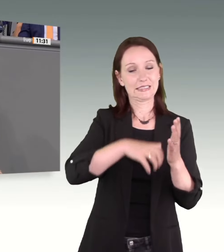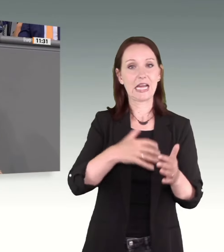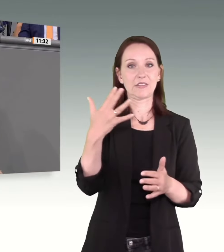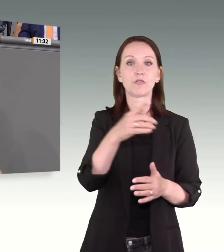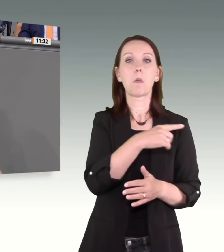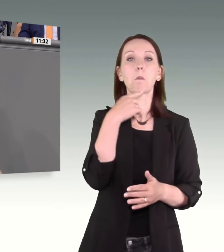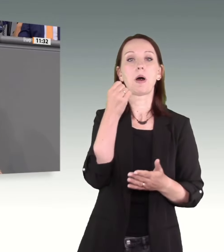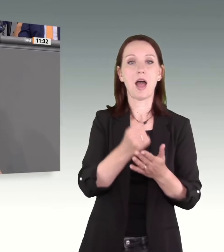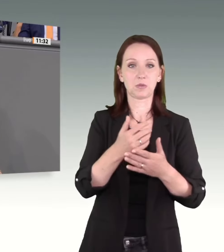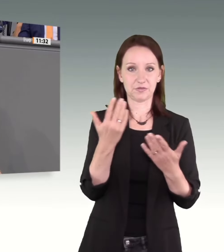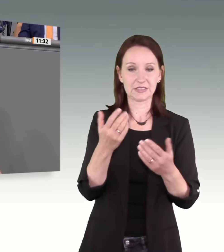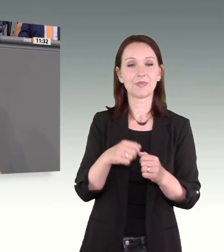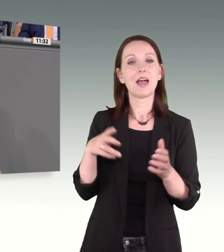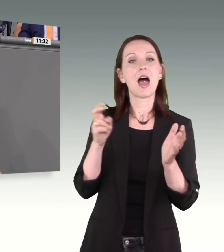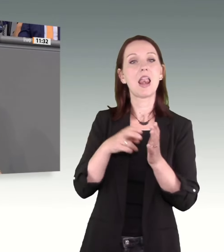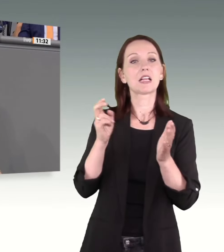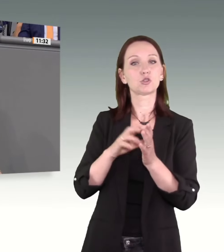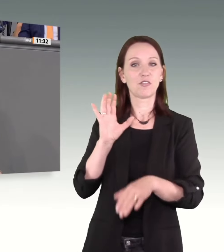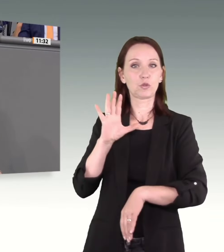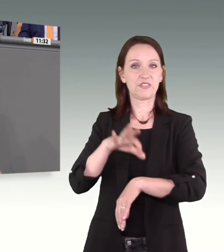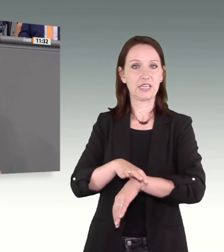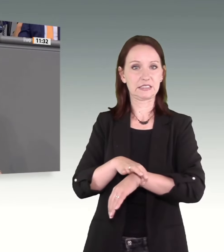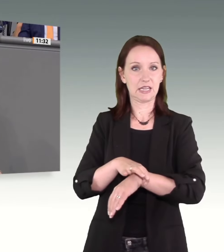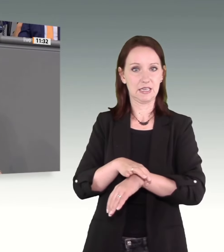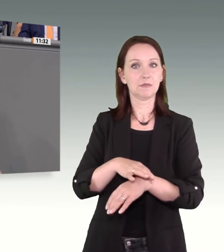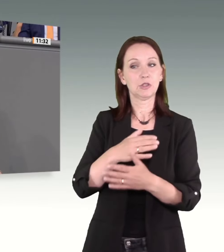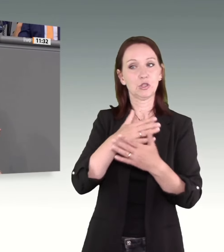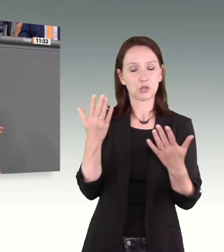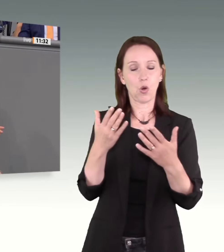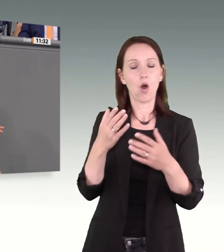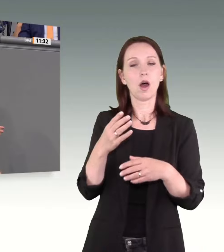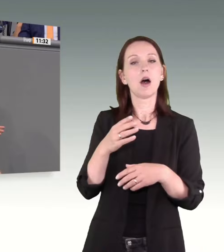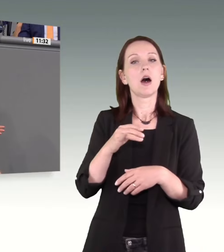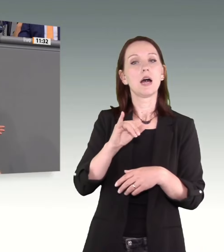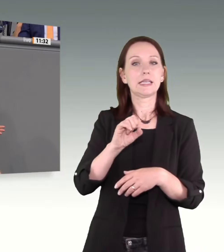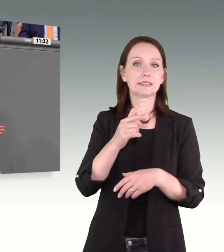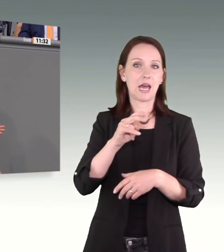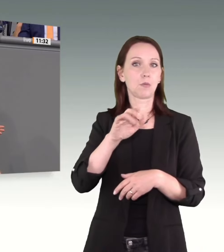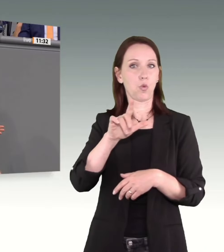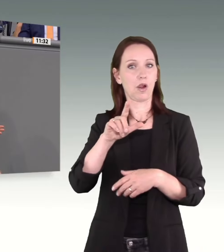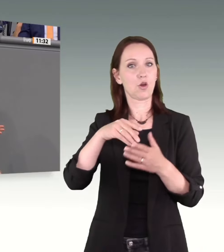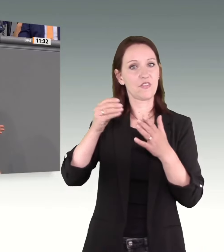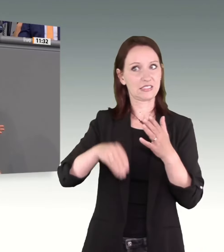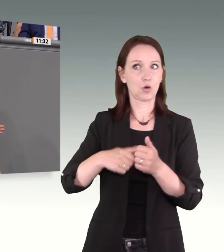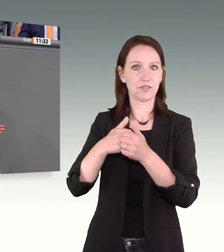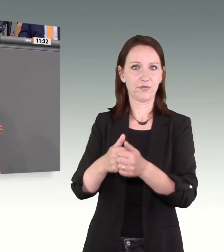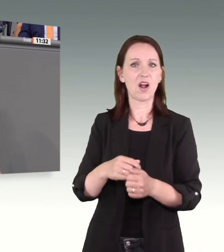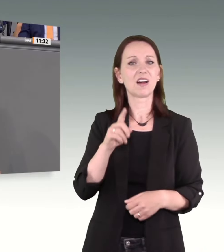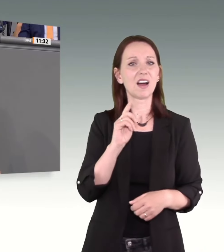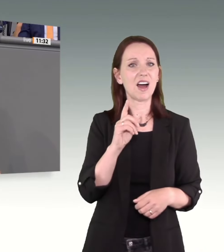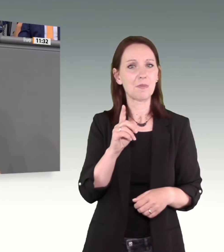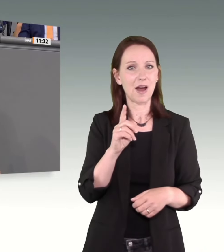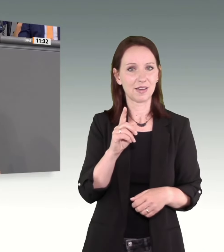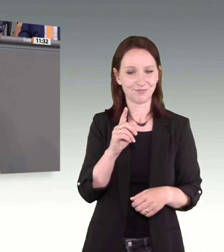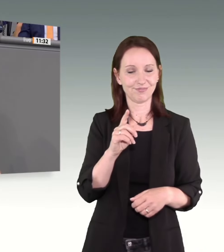elektronischen Fußfessel der Istanbul-Konvention nachkommt. Dabei wird die elektronische Fußfessel gar nicht in den